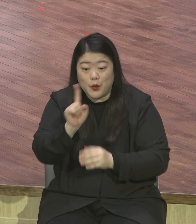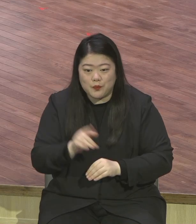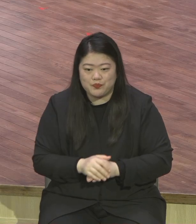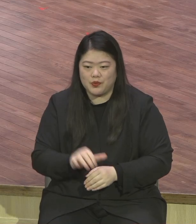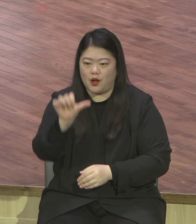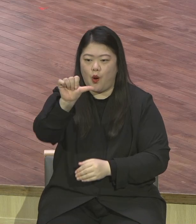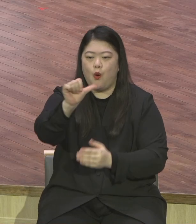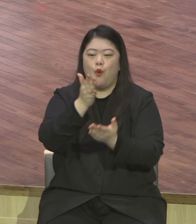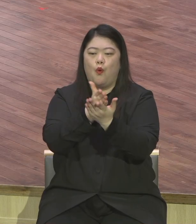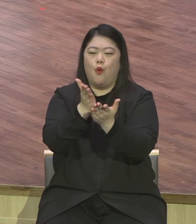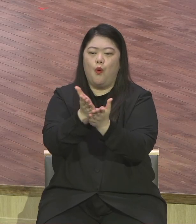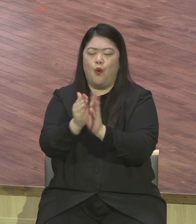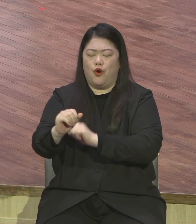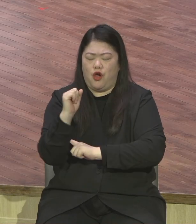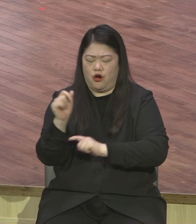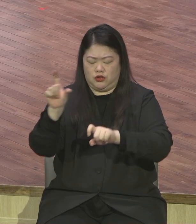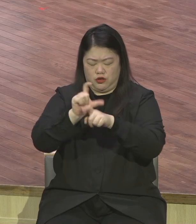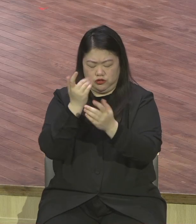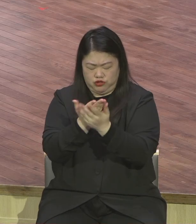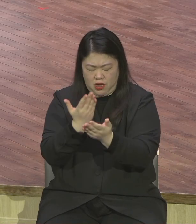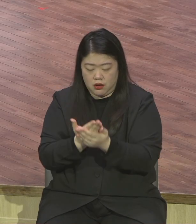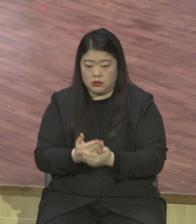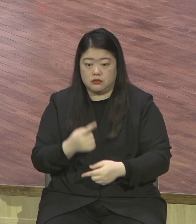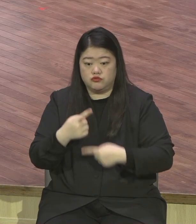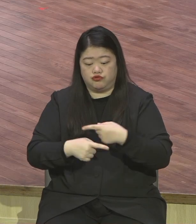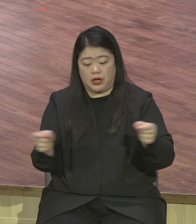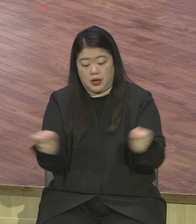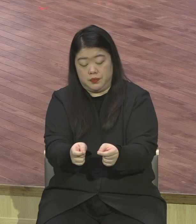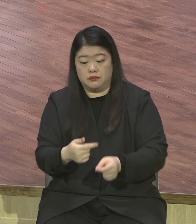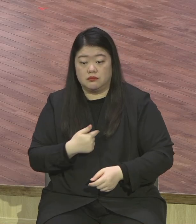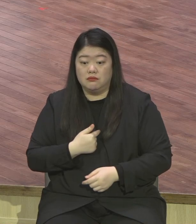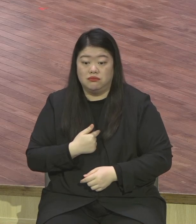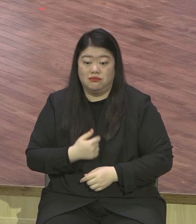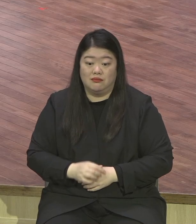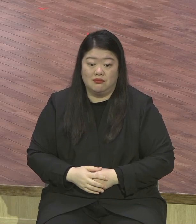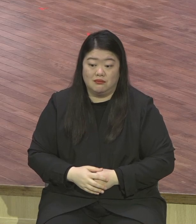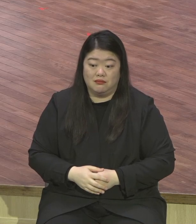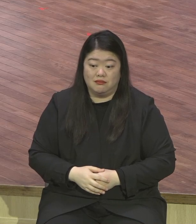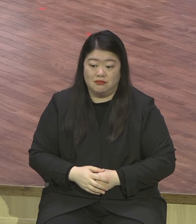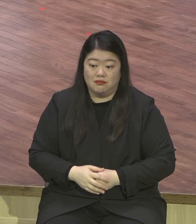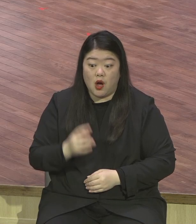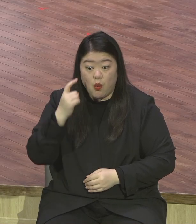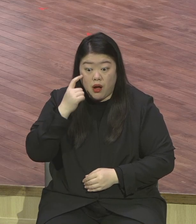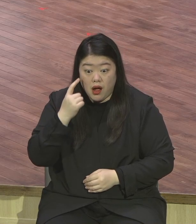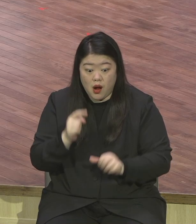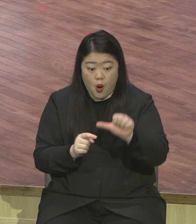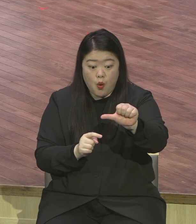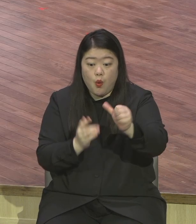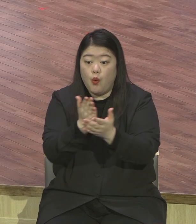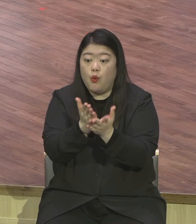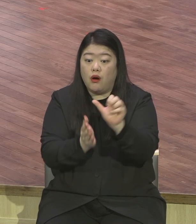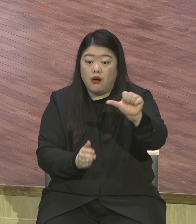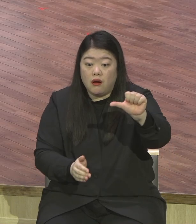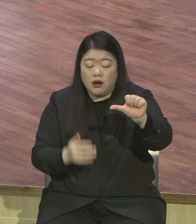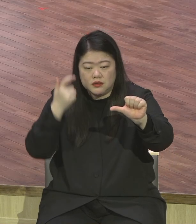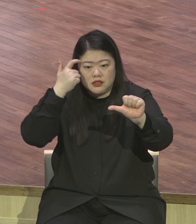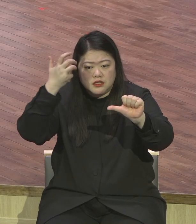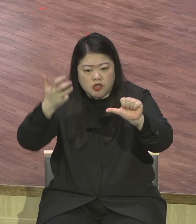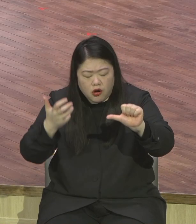부어 주옵소서 그거 왜 할 게 없어 다 줍는데 말씀 중심의 삶 이것이 우리 인생이고